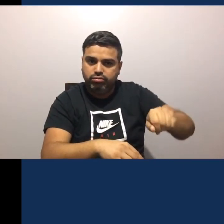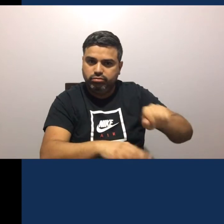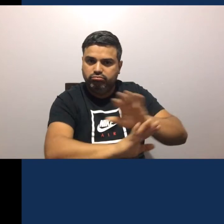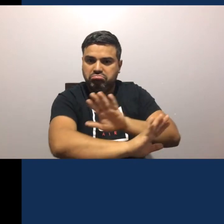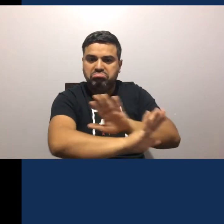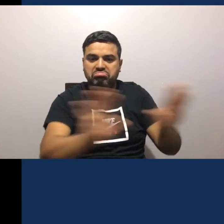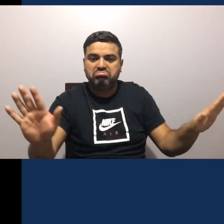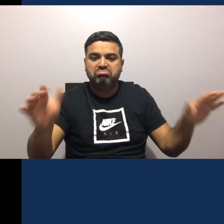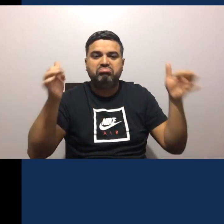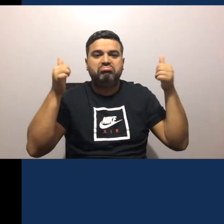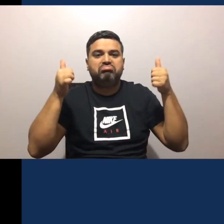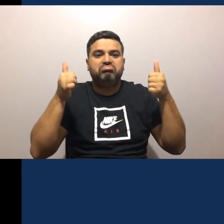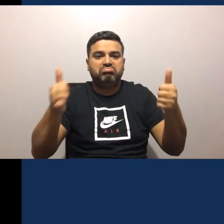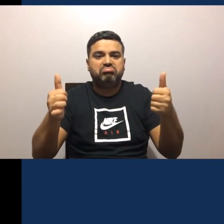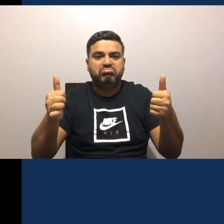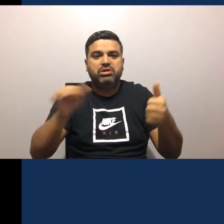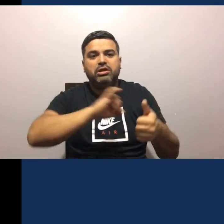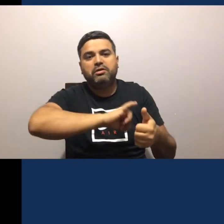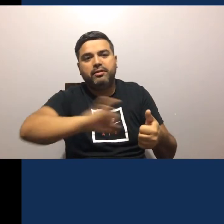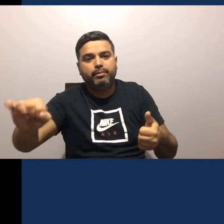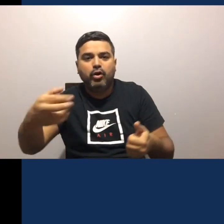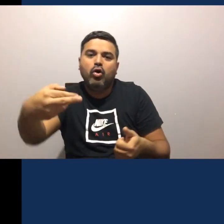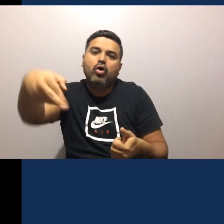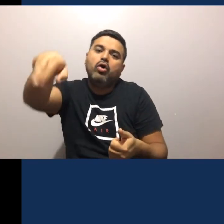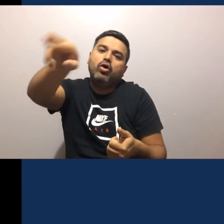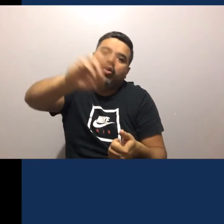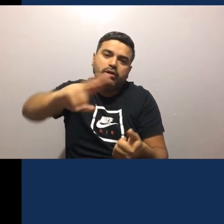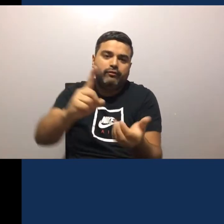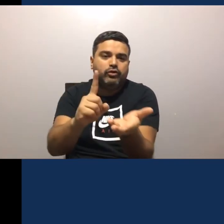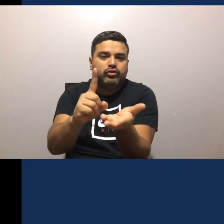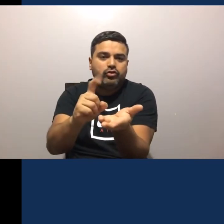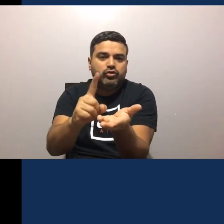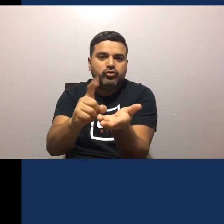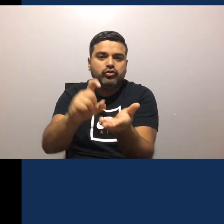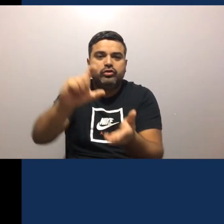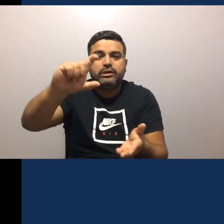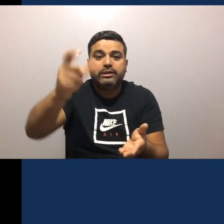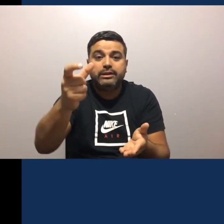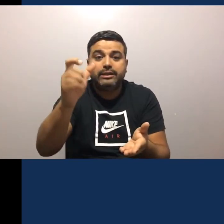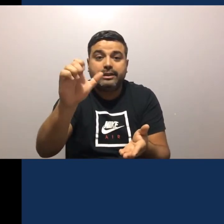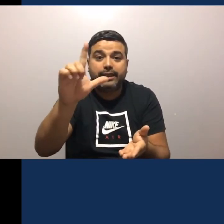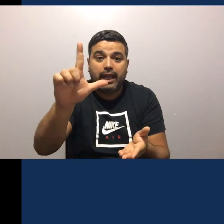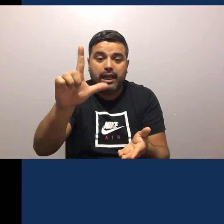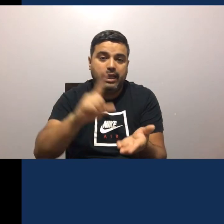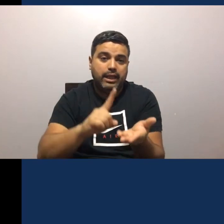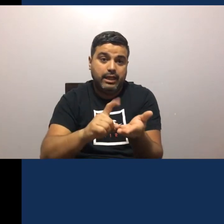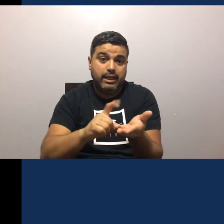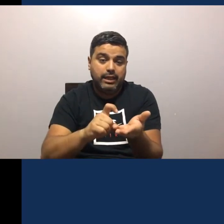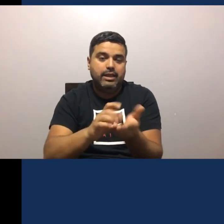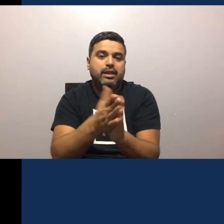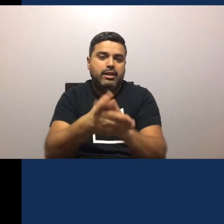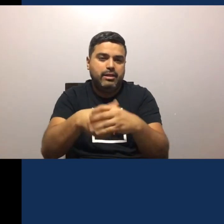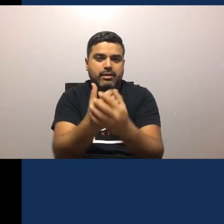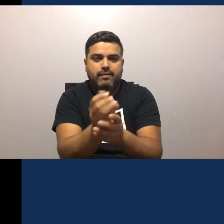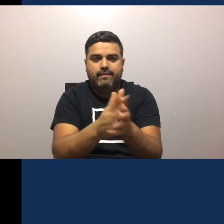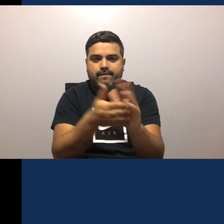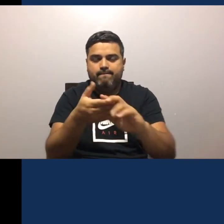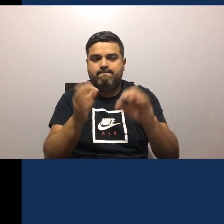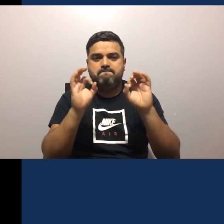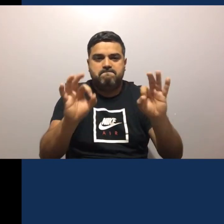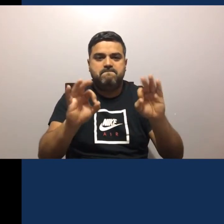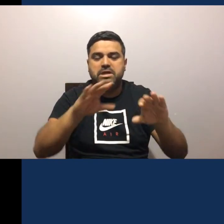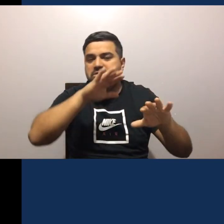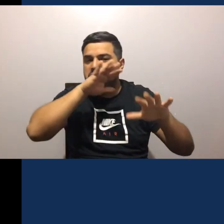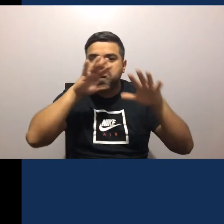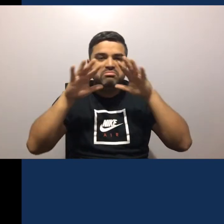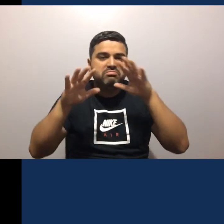Y luego Usas clorogel Para desinfectar Tus manos Y evitar Que tengas El virus En ella